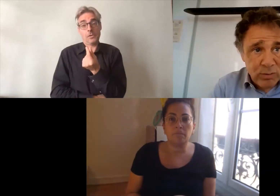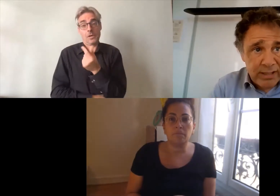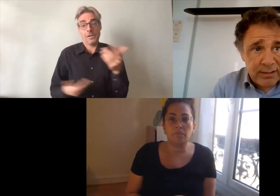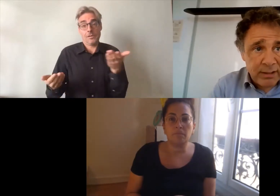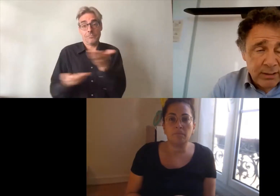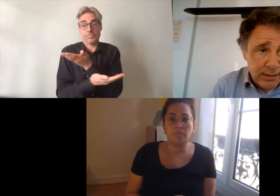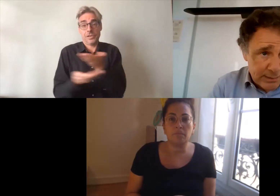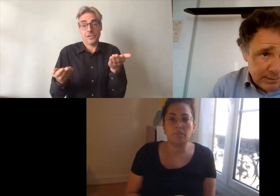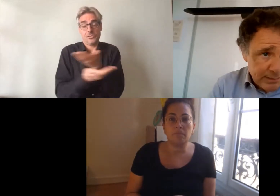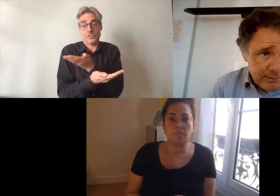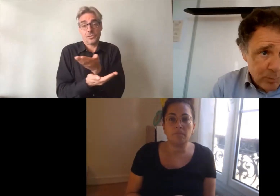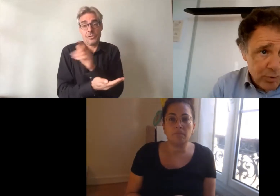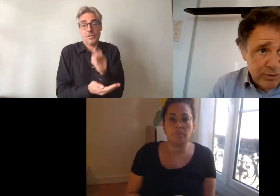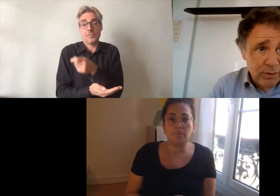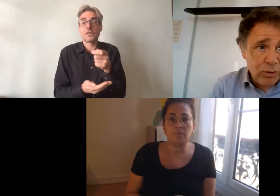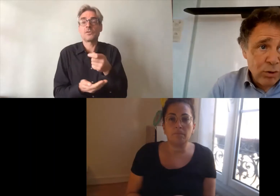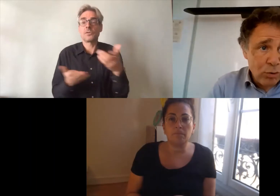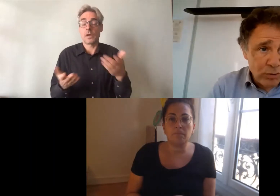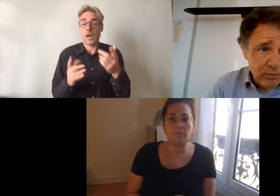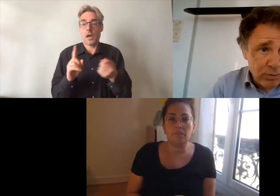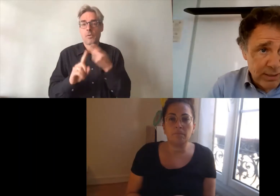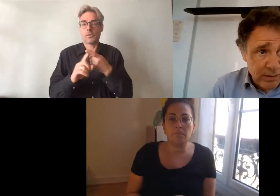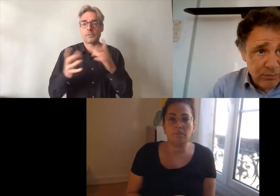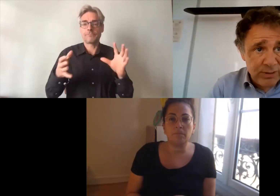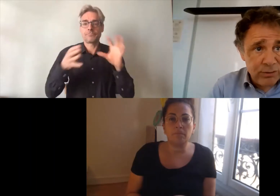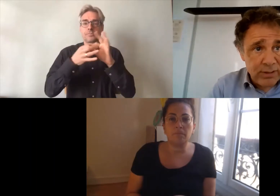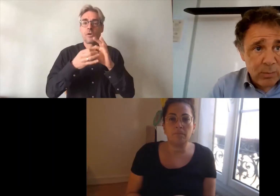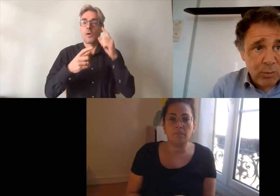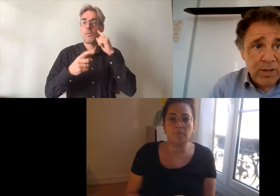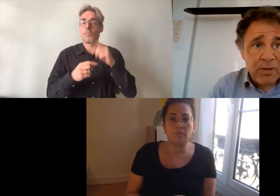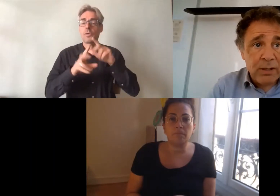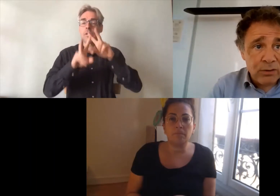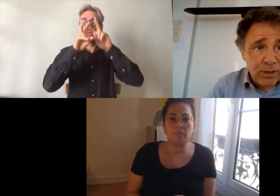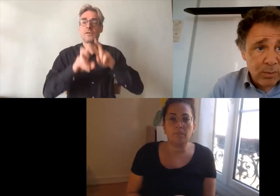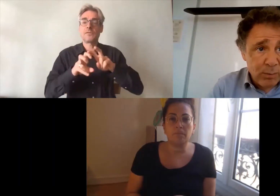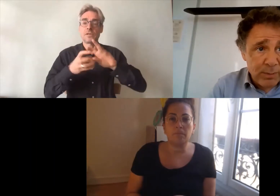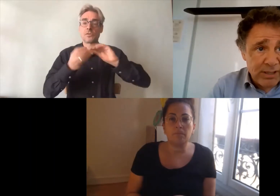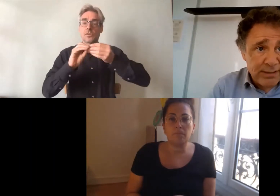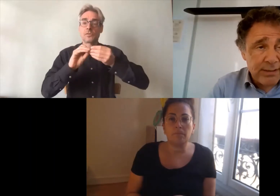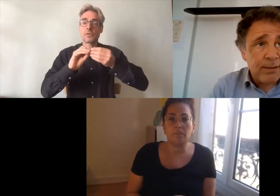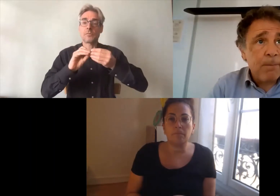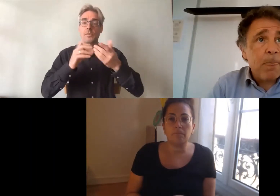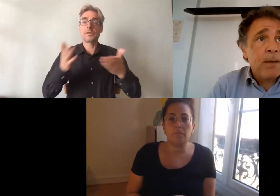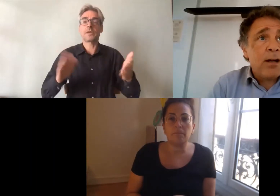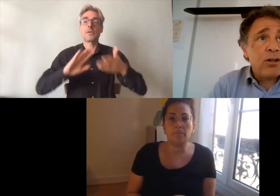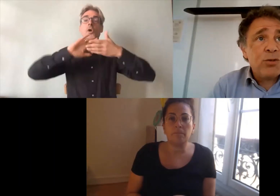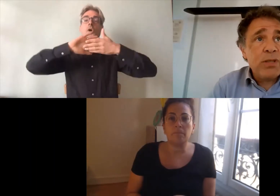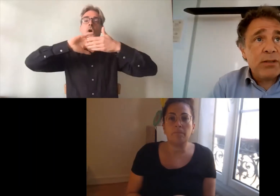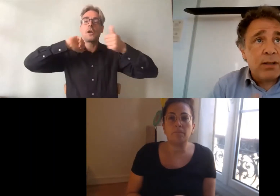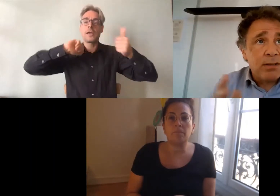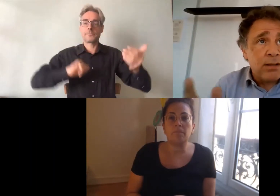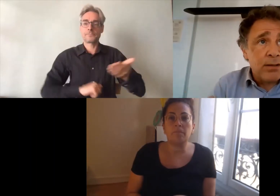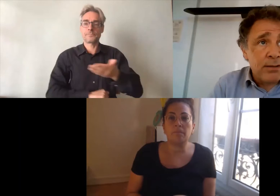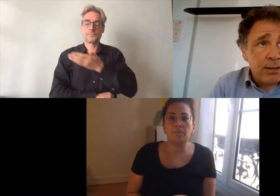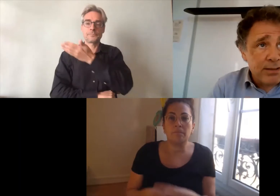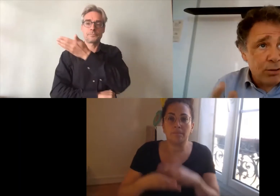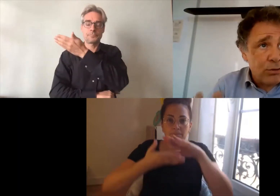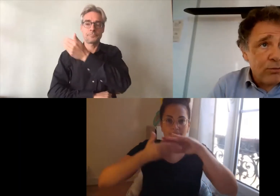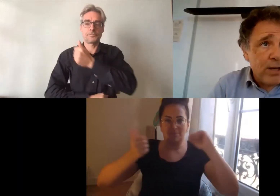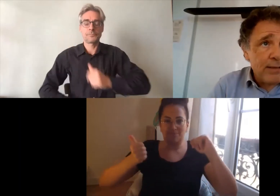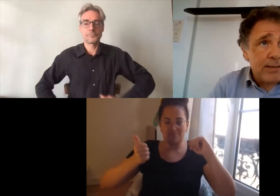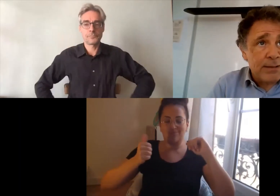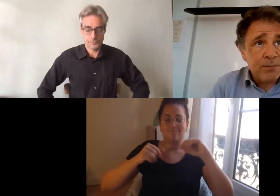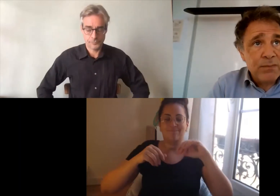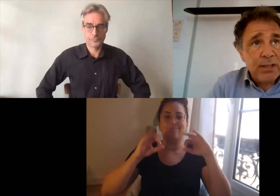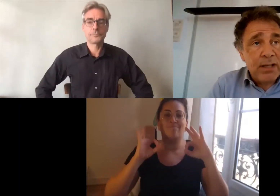terrain qui doit être très, très important au niveau de la définition de la problématique. Ensuite, dans les